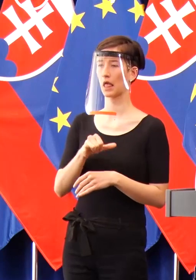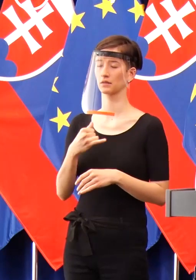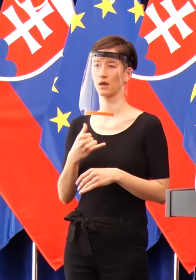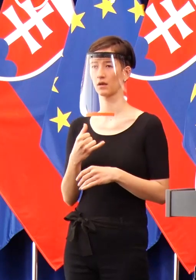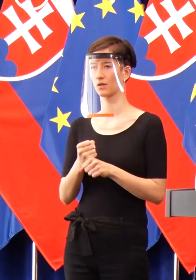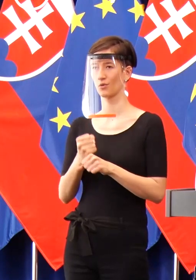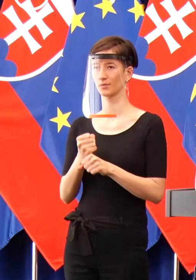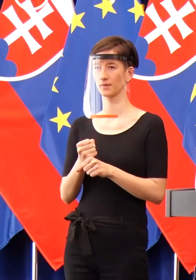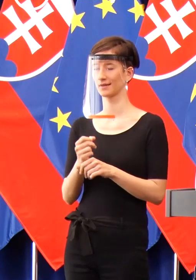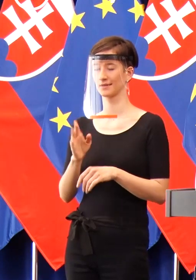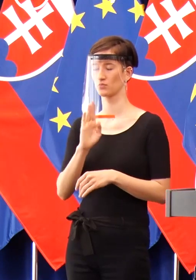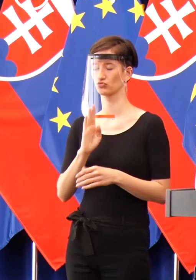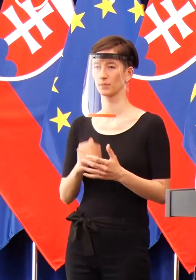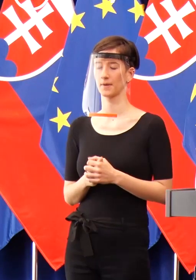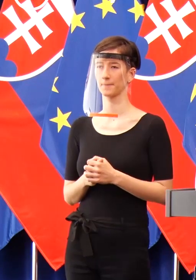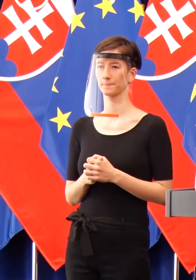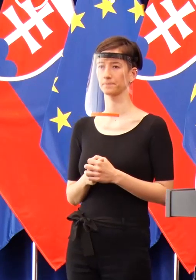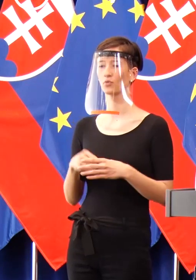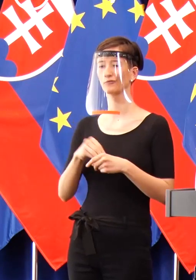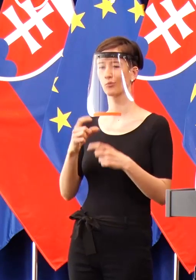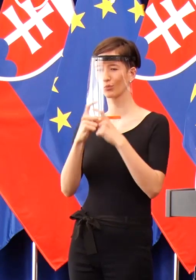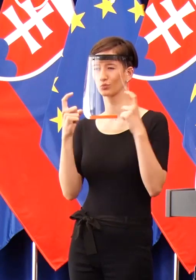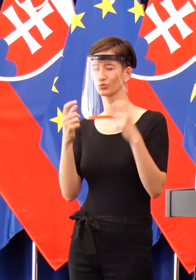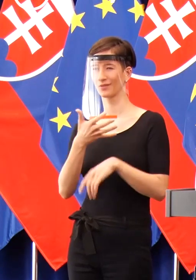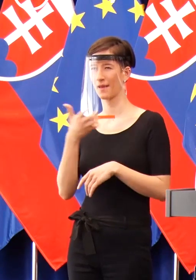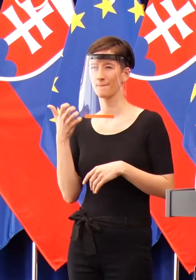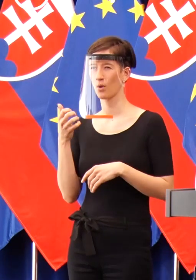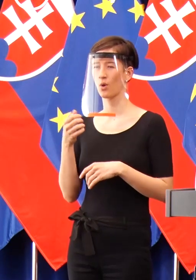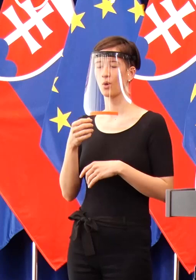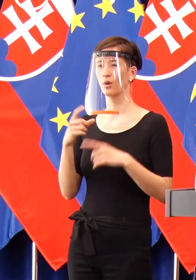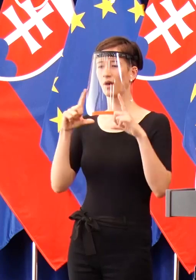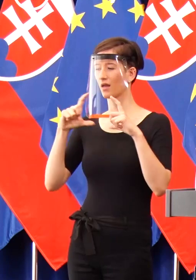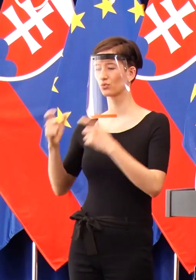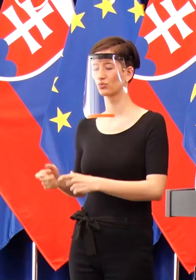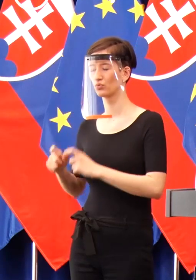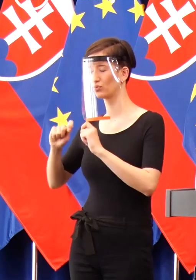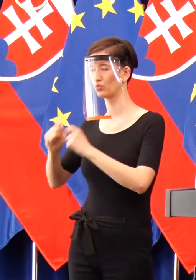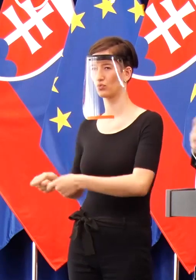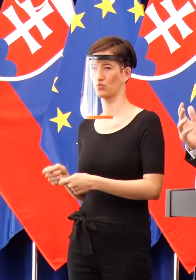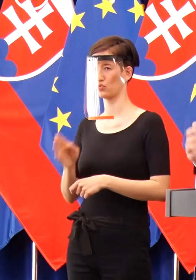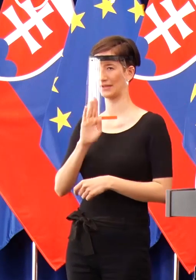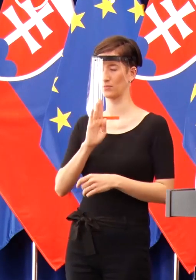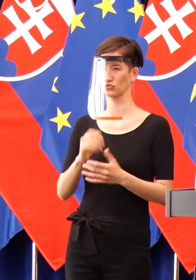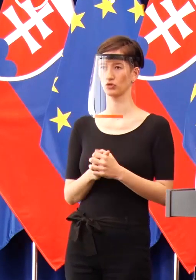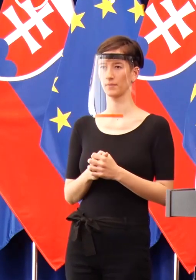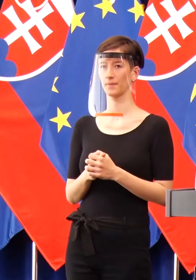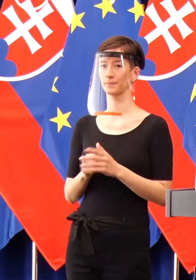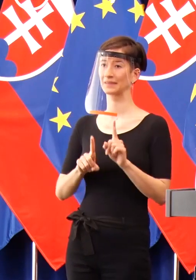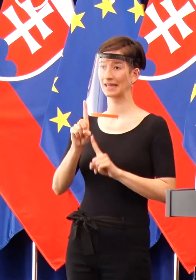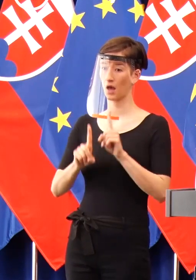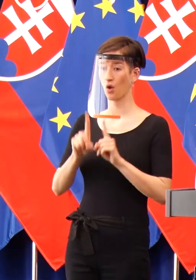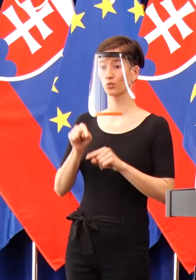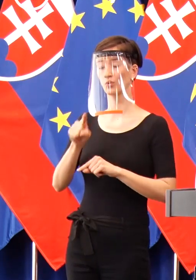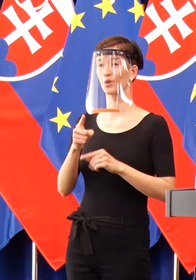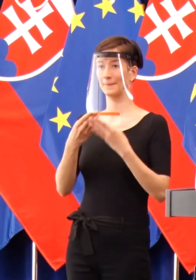rúšku, akokoľvek by sme si chceli dokazovať našu slobodu. Vy, ktorí ste emigrovali z Bratislavy,